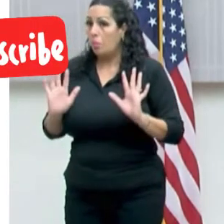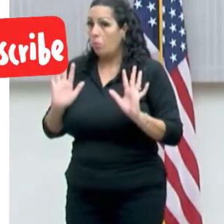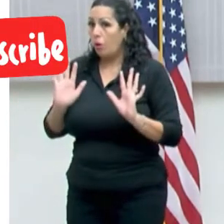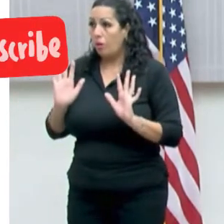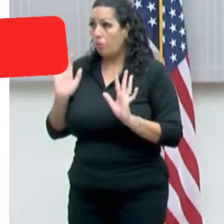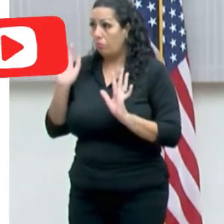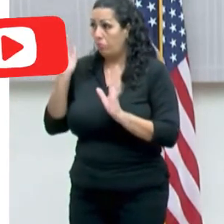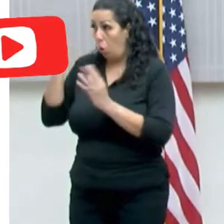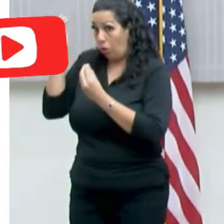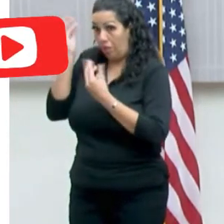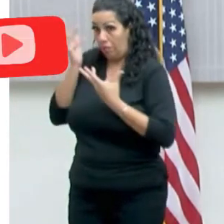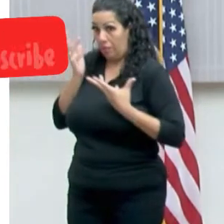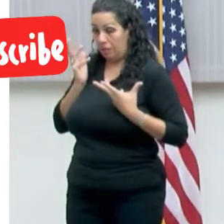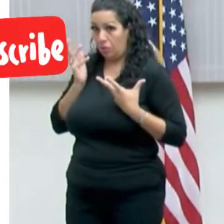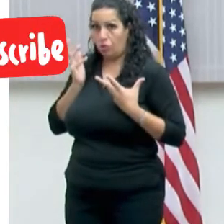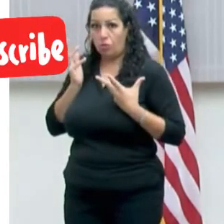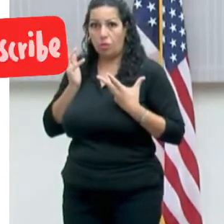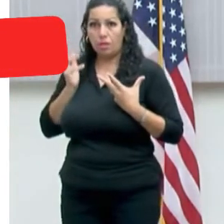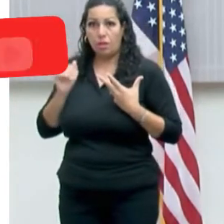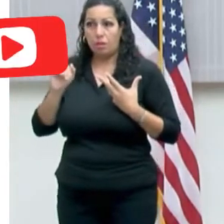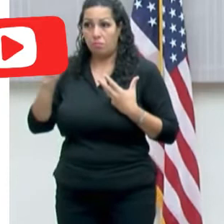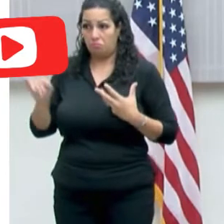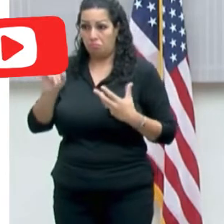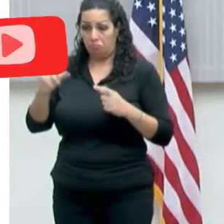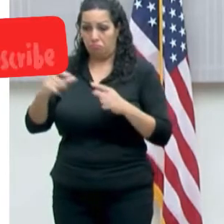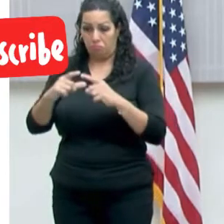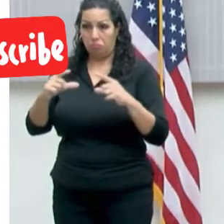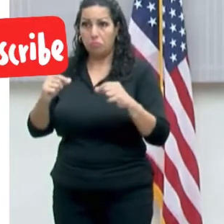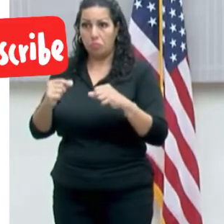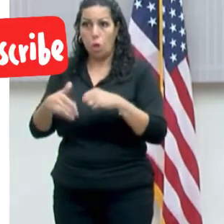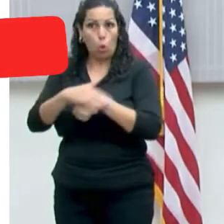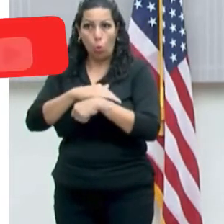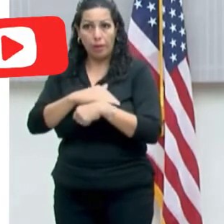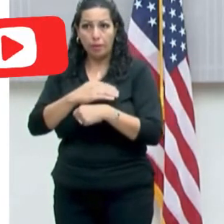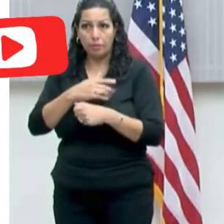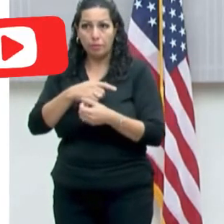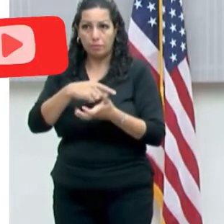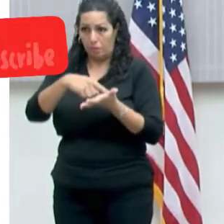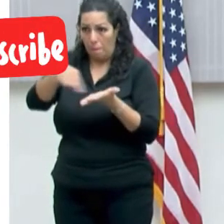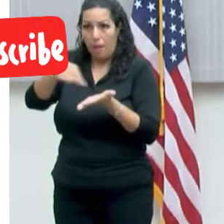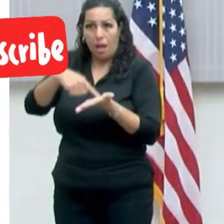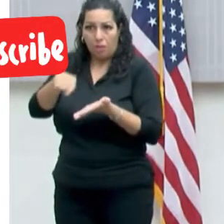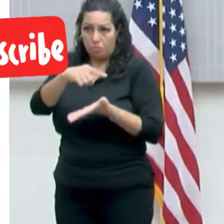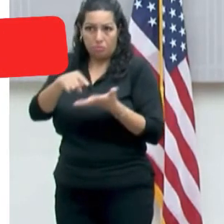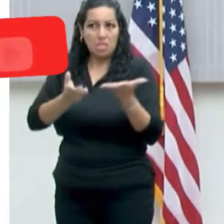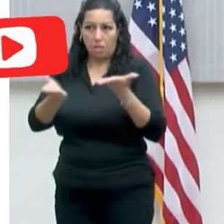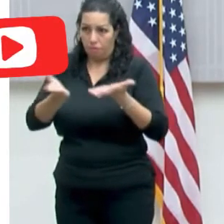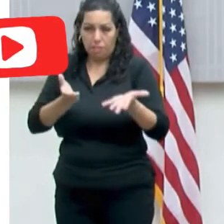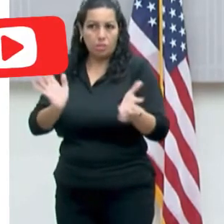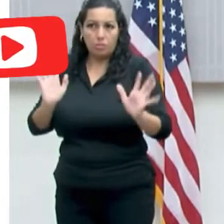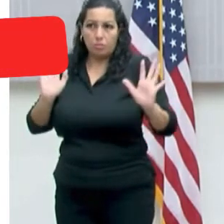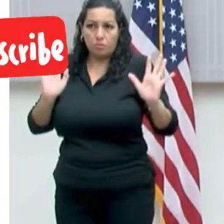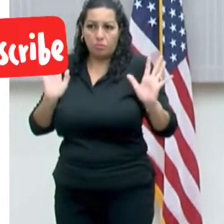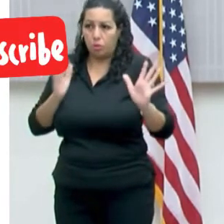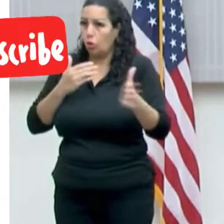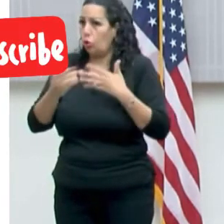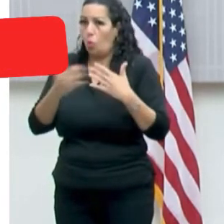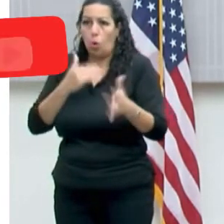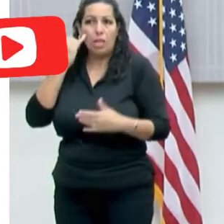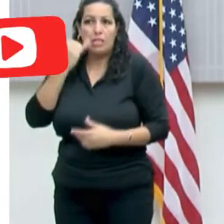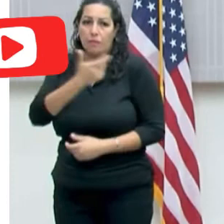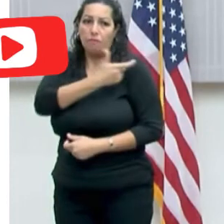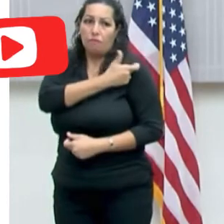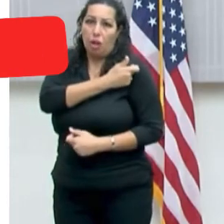los planes están cubriendo lo que tienen que cubrir, respectivamente, de si la persona está